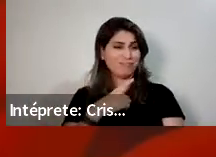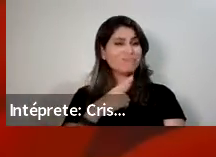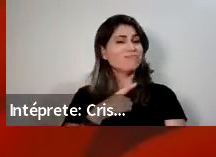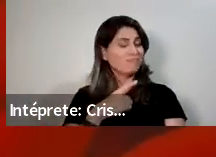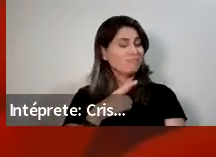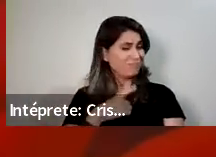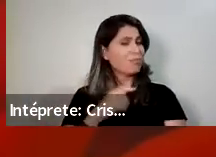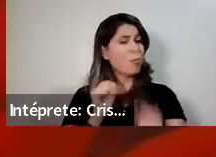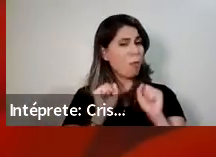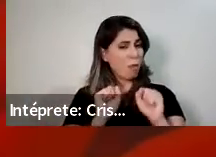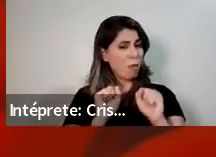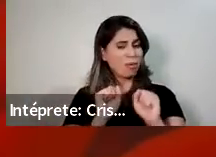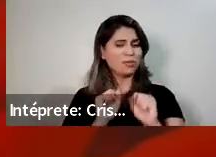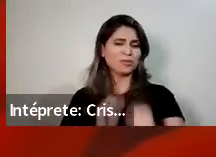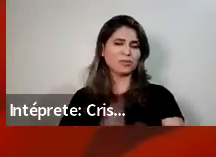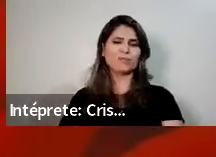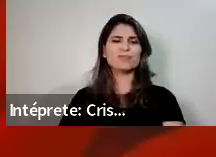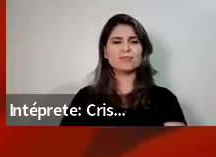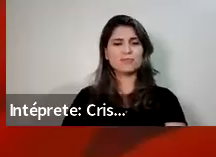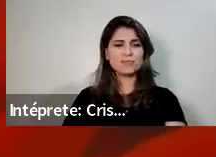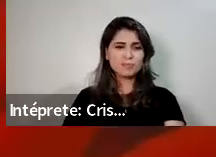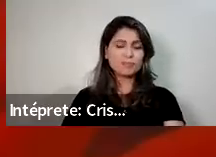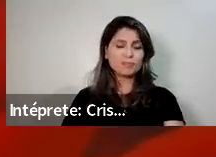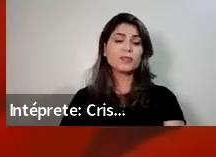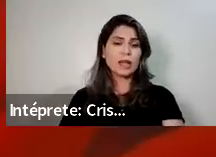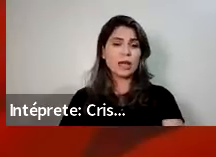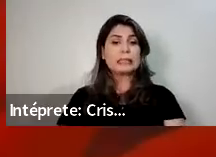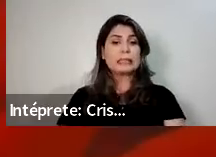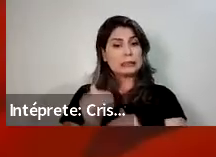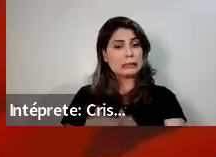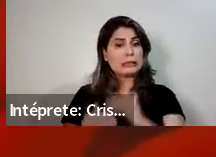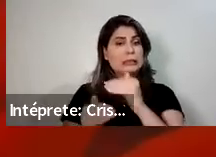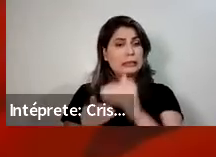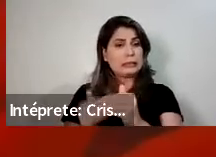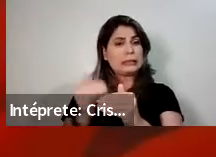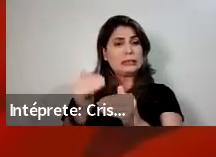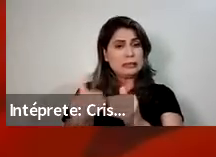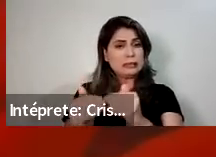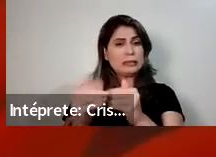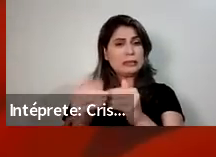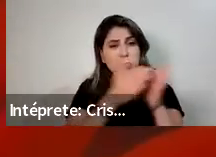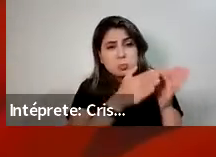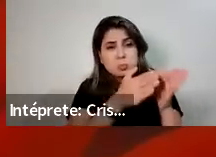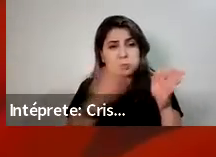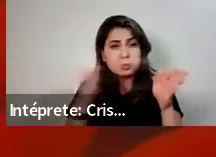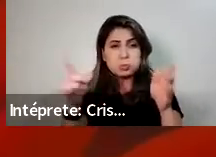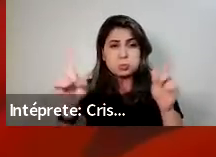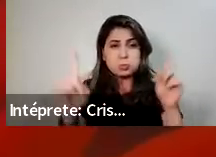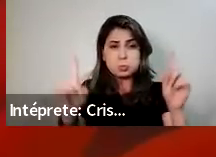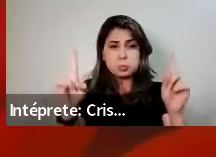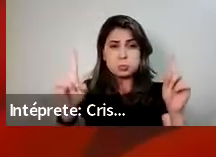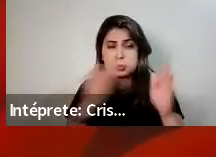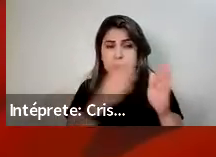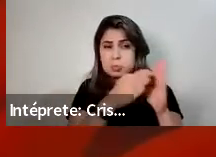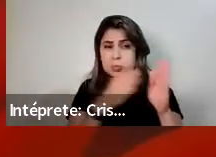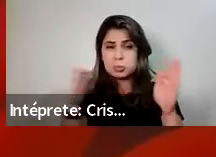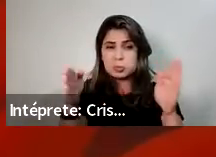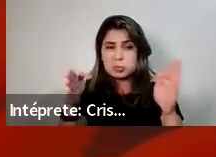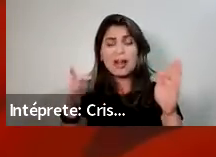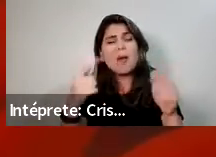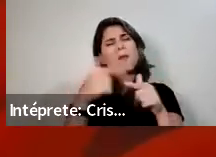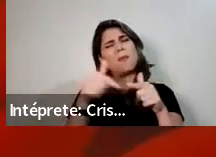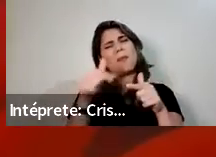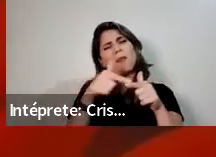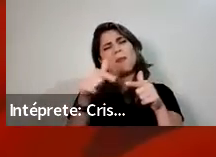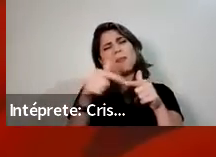Então, durante todo esse processo, é bastante comum ocorrer vários problemas. Por isso, a importância da gente